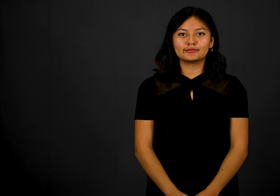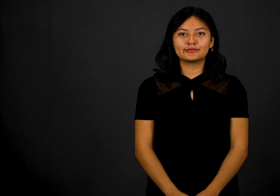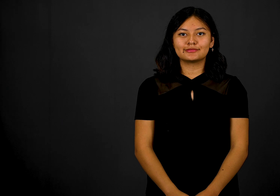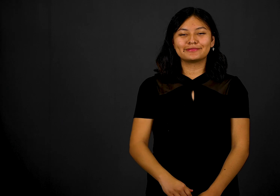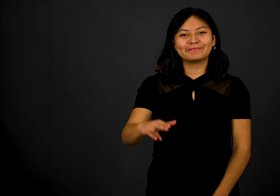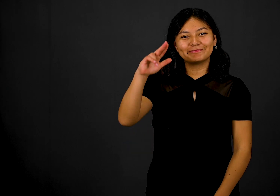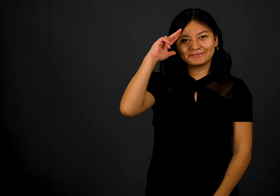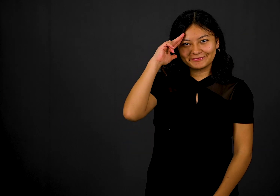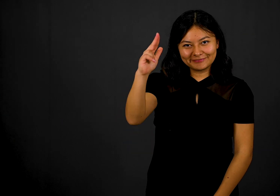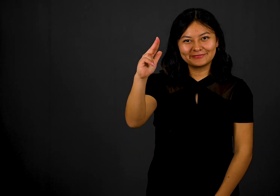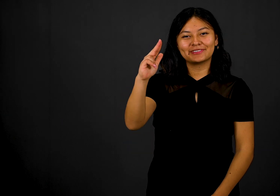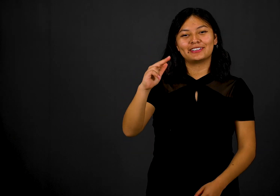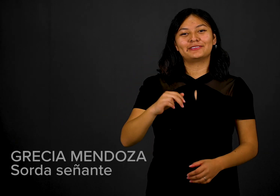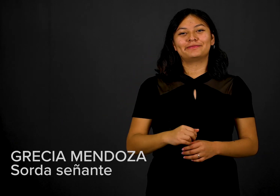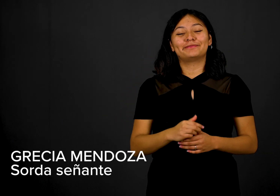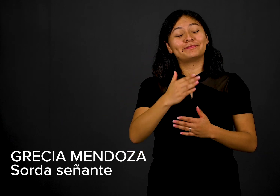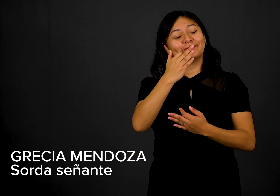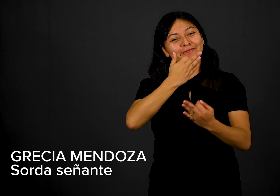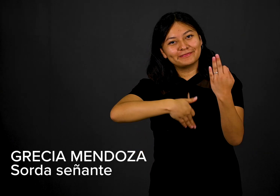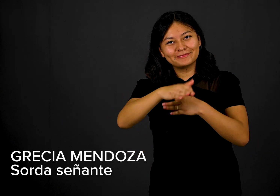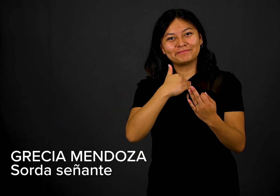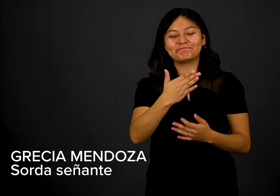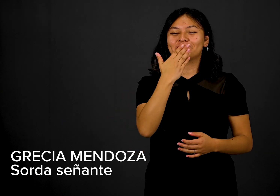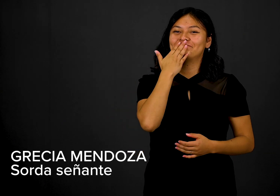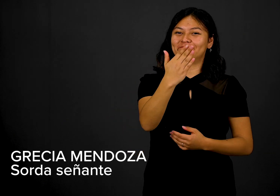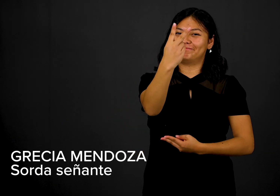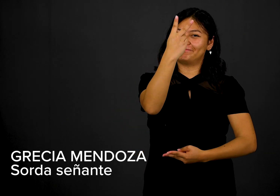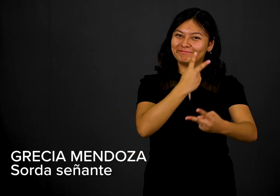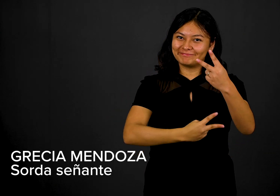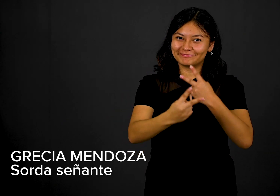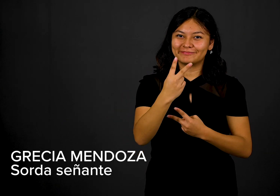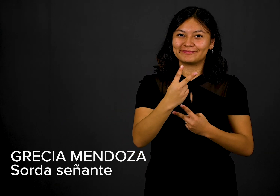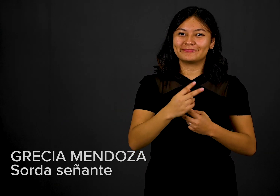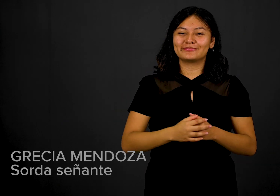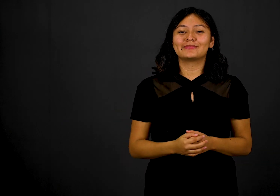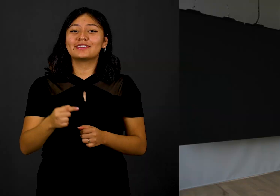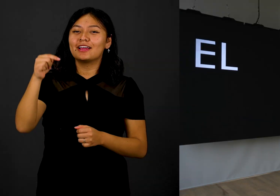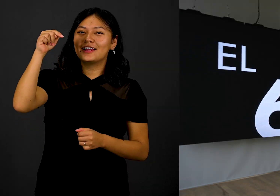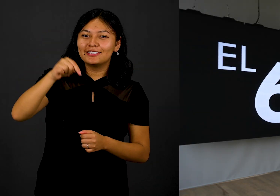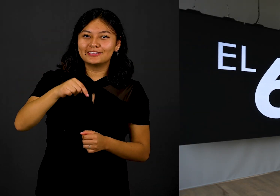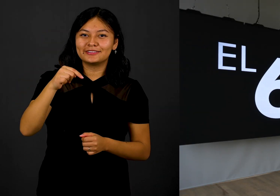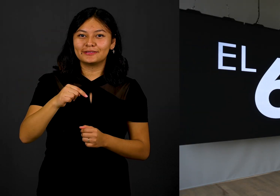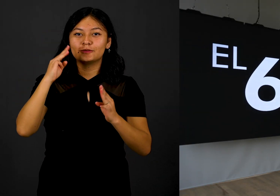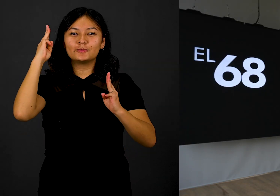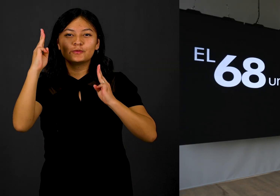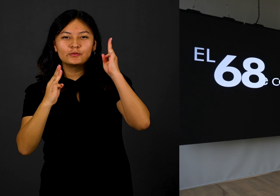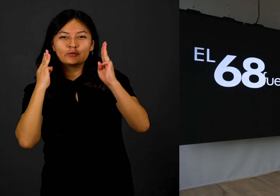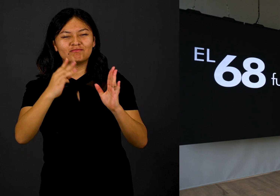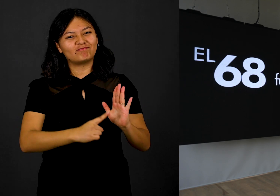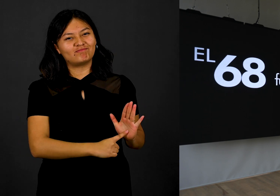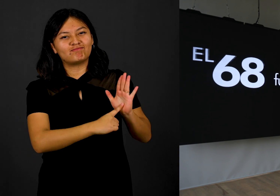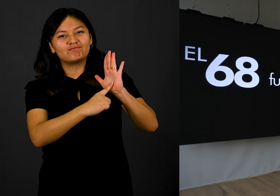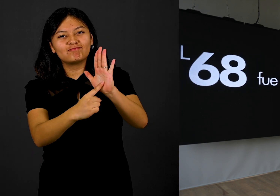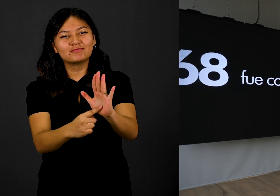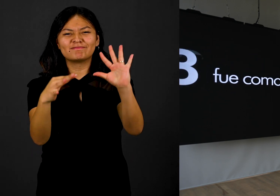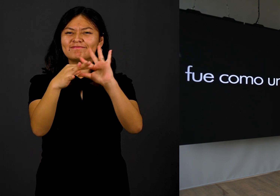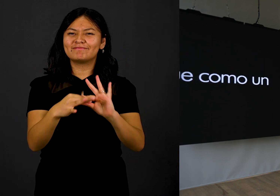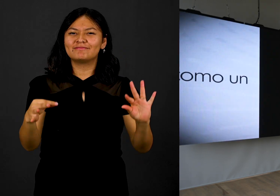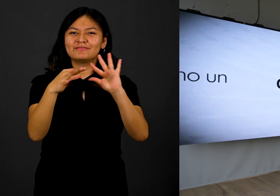Hola, bienvenidas, bienvenidos. Este museo explica los diferentes momentos del movimiento estudiantil